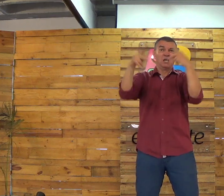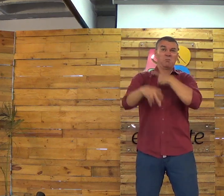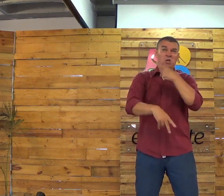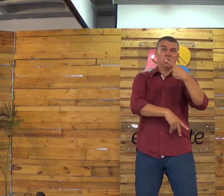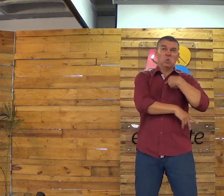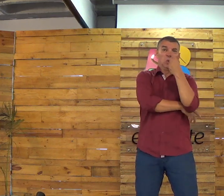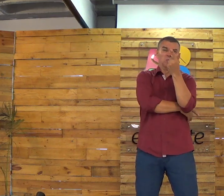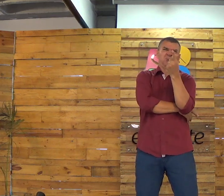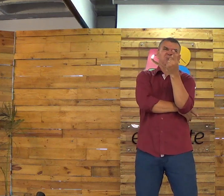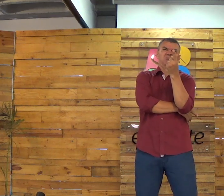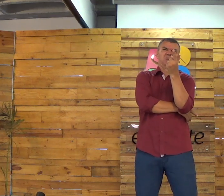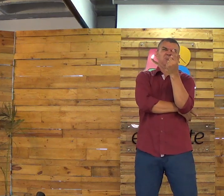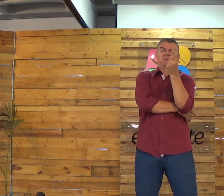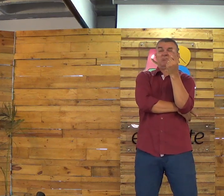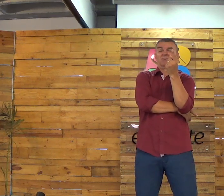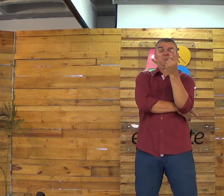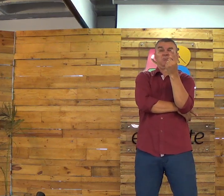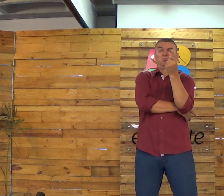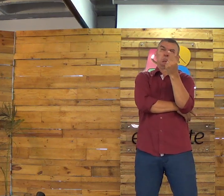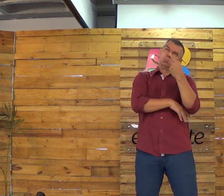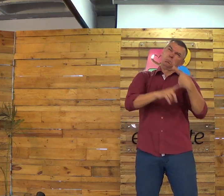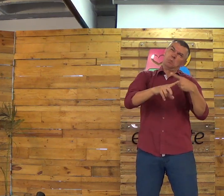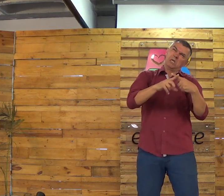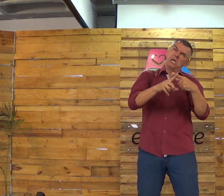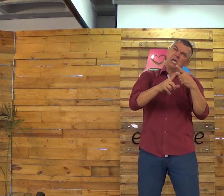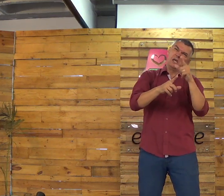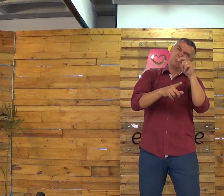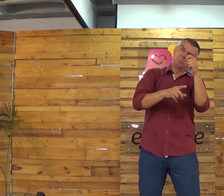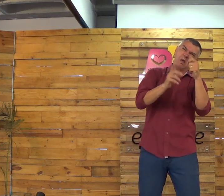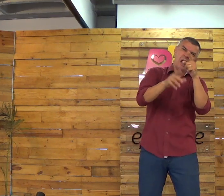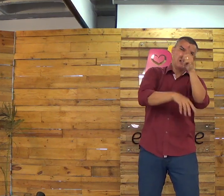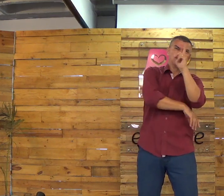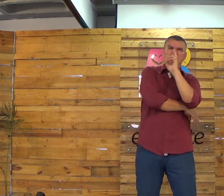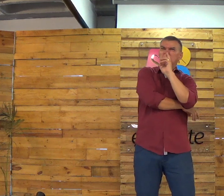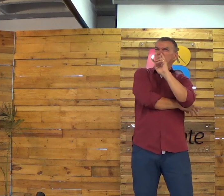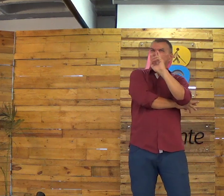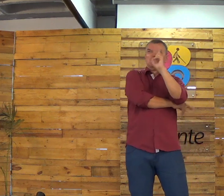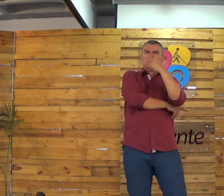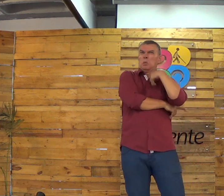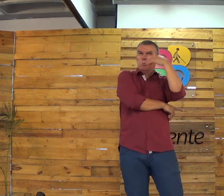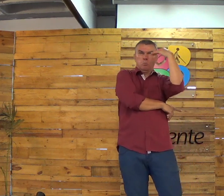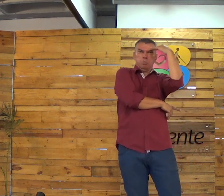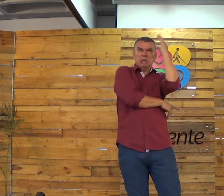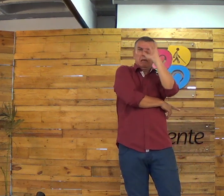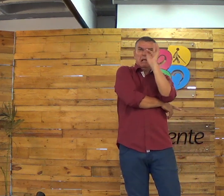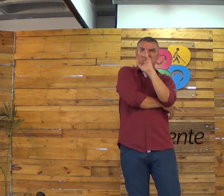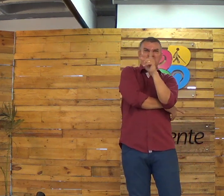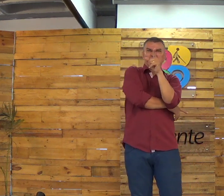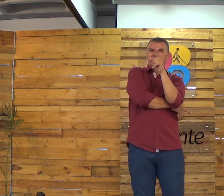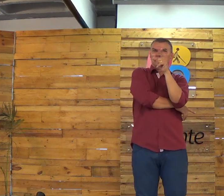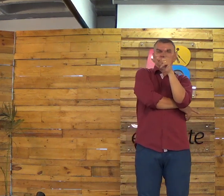Que pregação é essa? Não estou entendendo. Como assim esse pastor aí? Não, eu não estou entendendo nada.